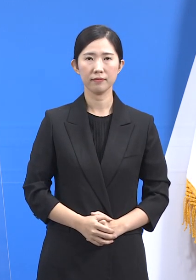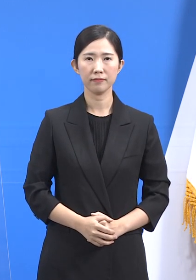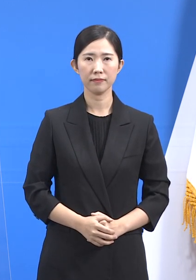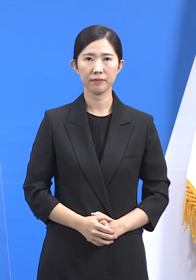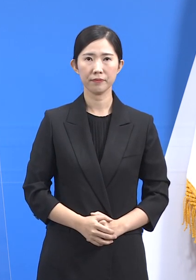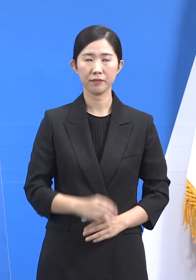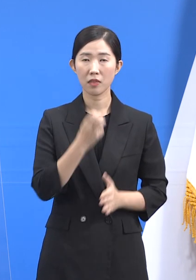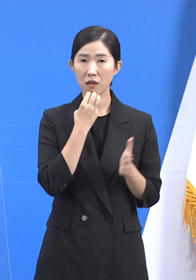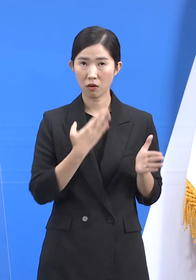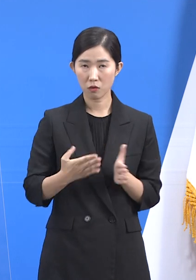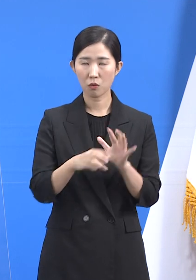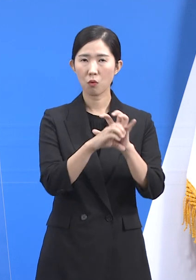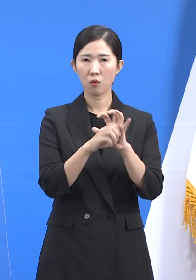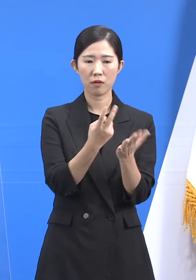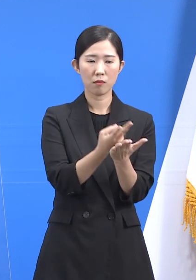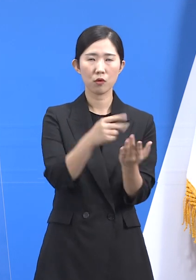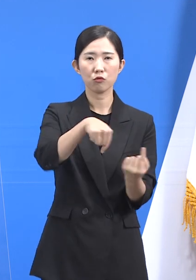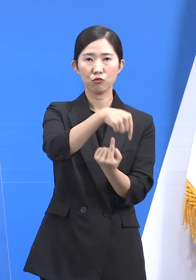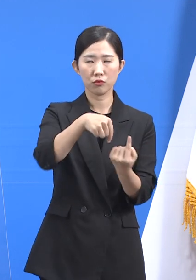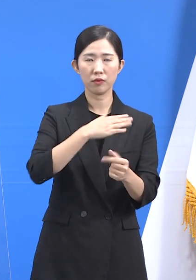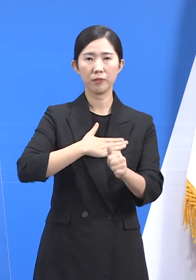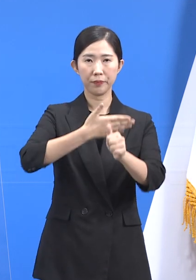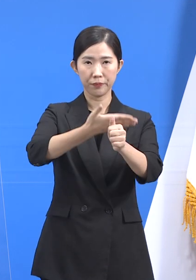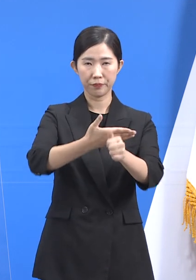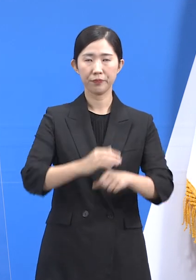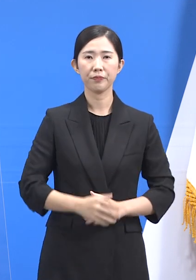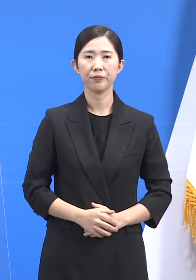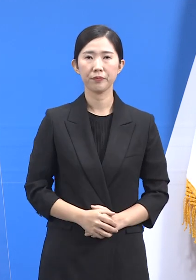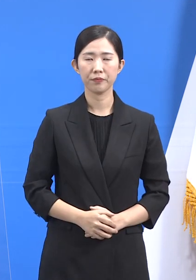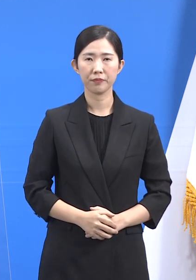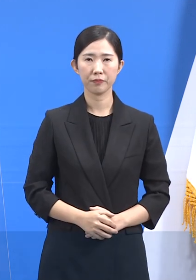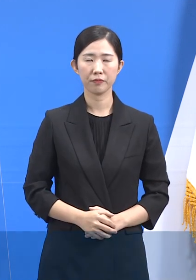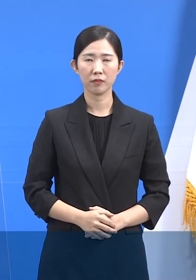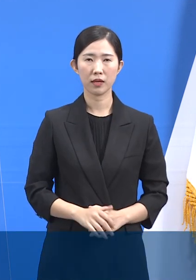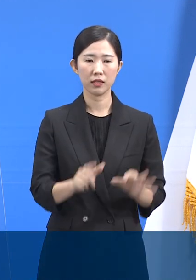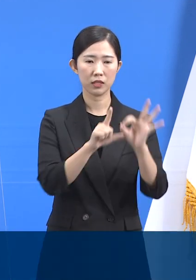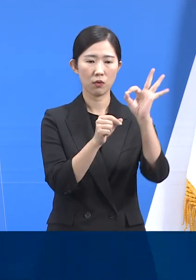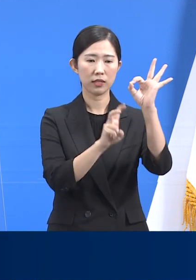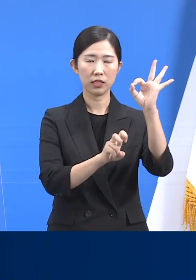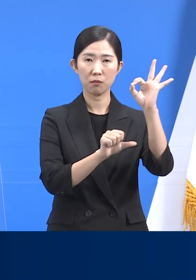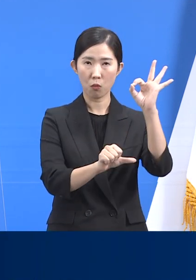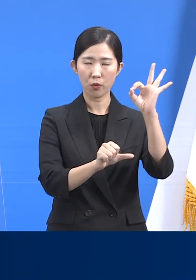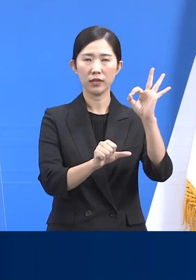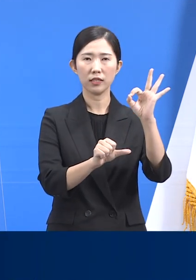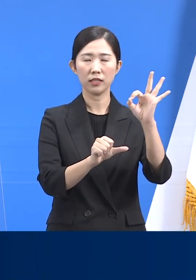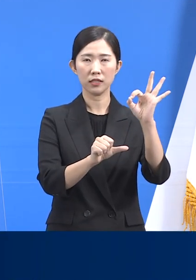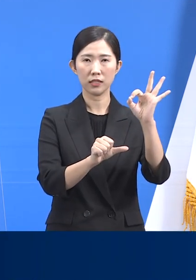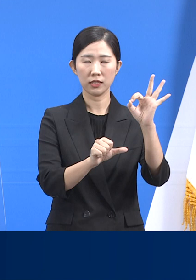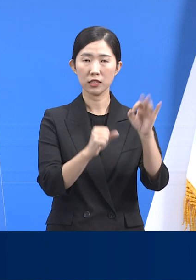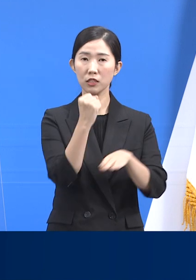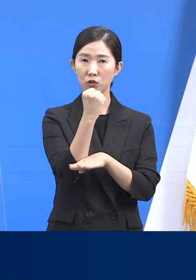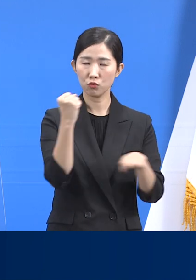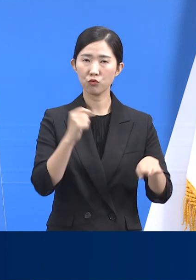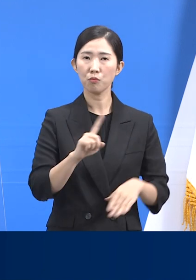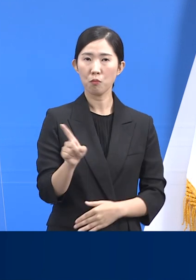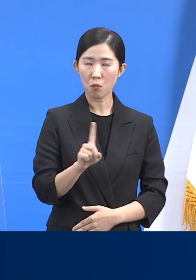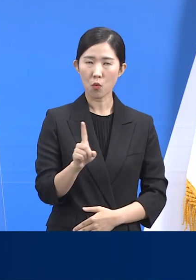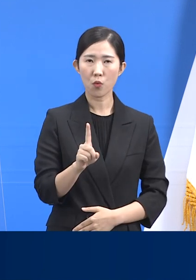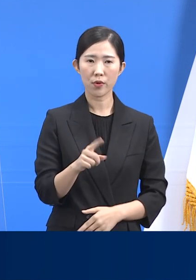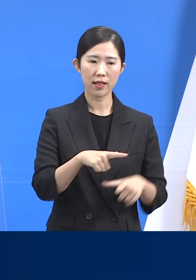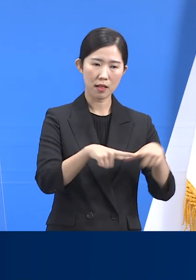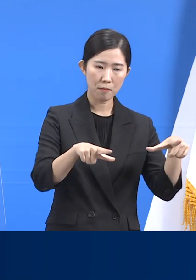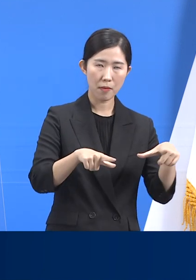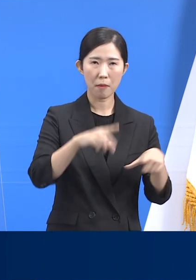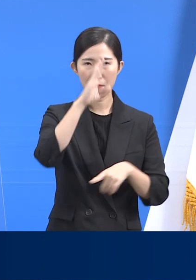경기도 코로나19 병상 운영 현황에 대하여 말씀드리겠습니다. 10월 25일 20시 기준 일반과 중청 환자 병상을